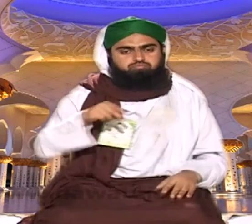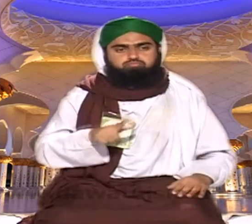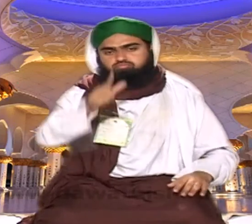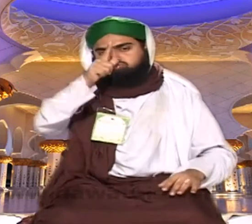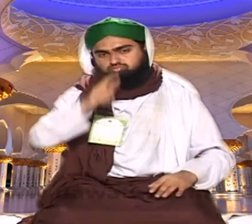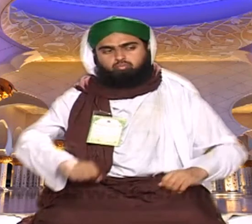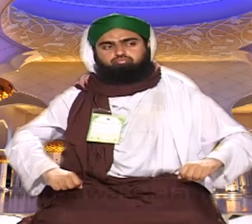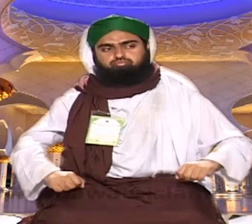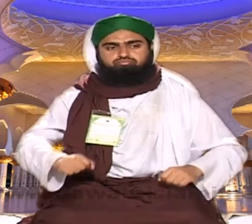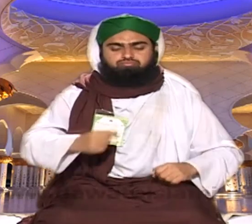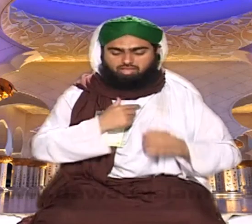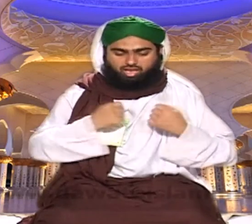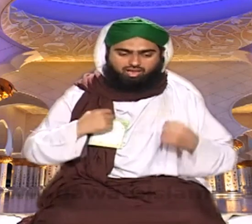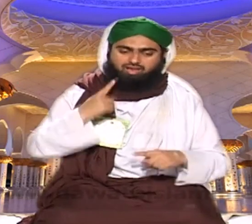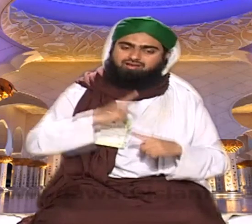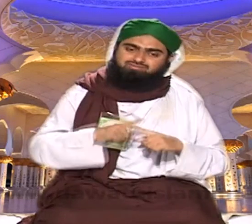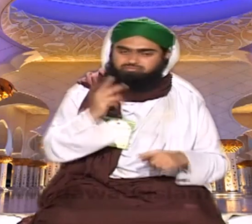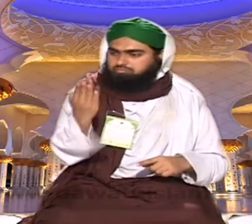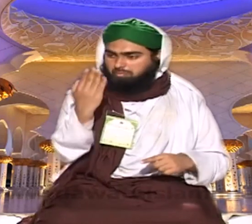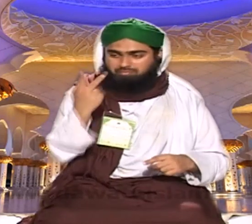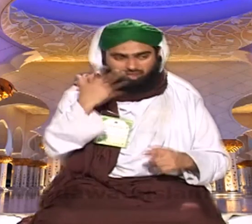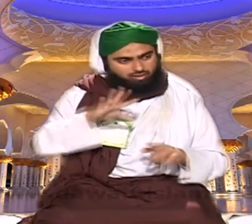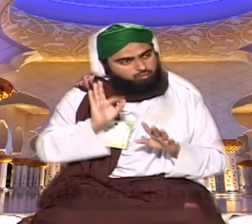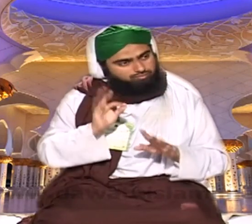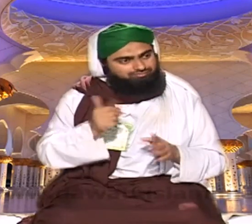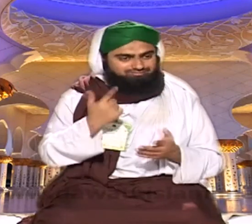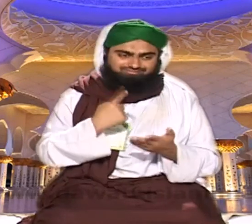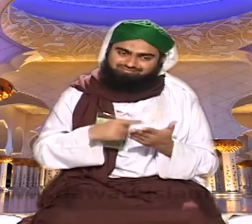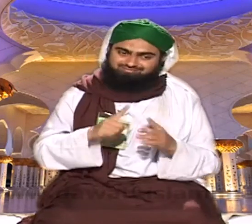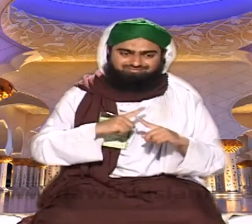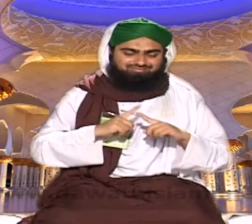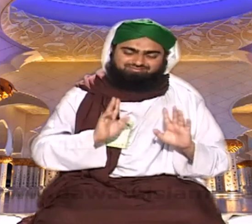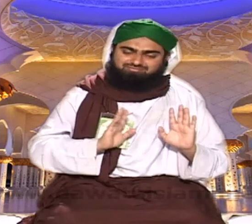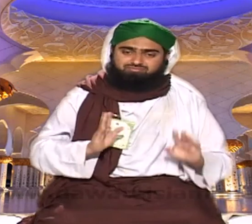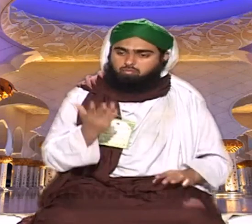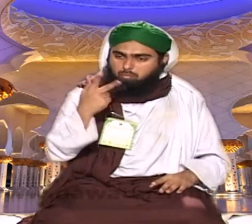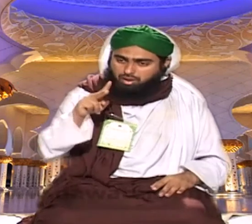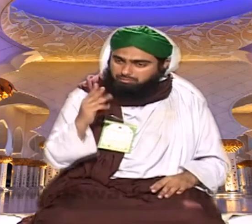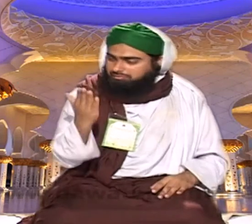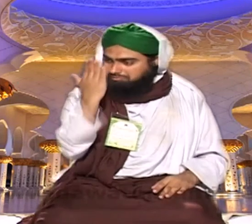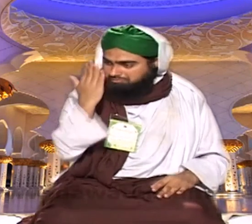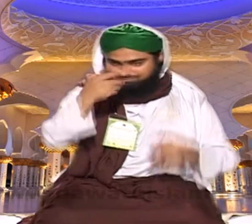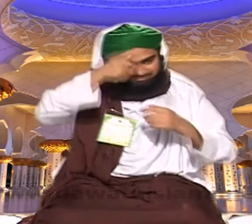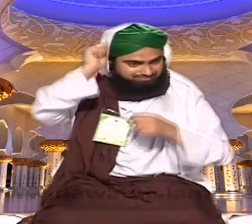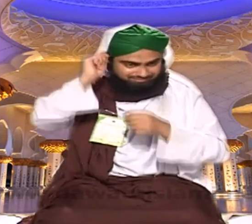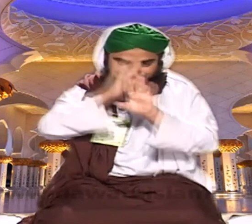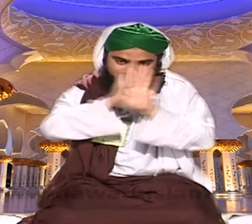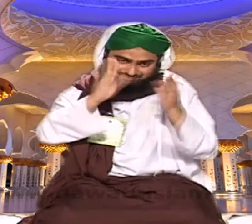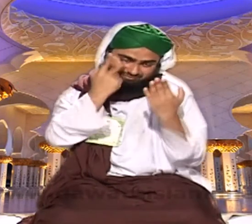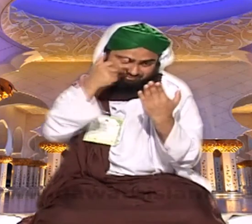اپنی مردی میں تو ہر ایک اپنے آپ کو ہر ایک حسین سمجھتا ہے بار بار آئینے میں بال سمارتا ہے اور پڑی سیٹنگ کرتا ہے کساب میں بہت اچھا لگتا ہوں